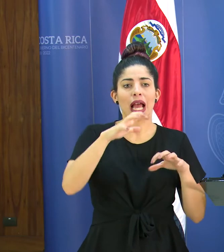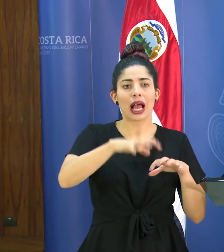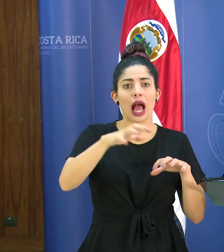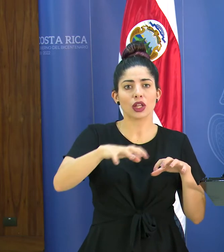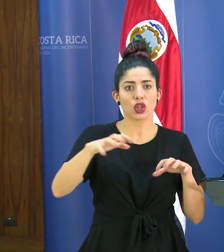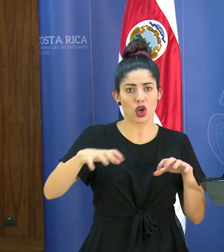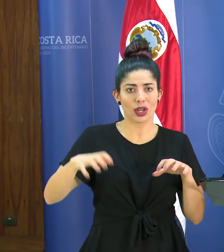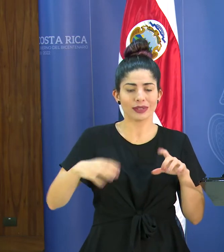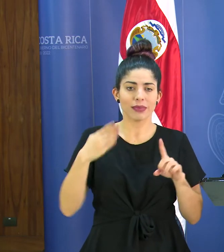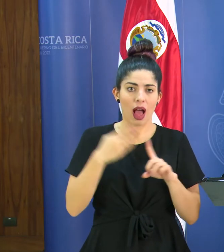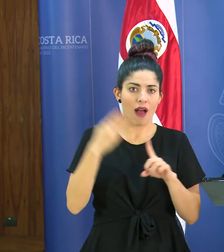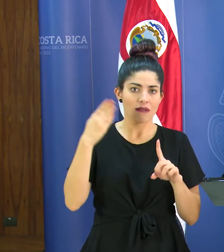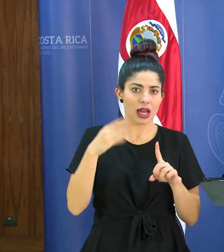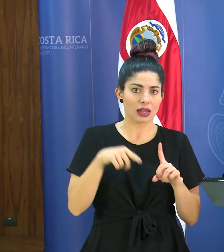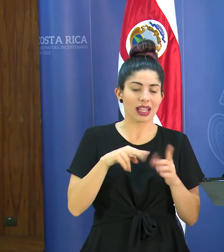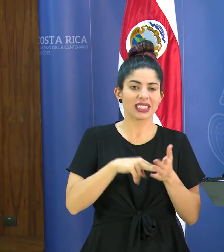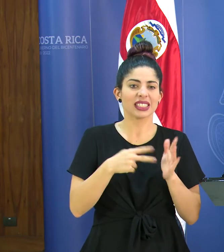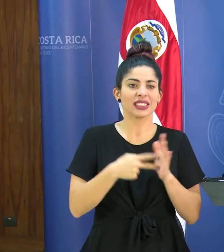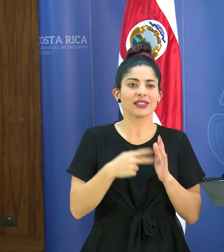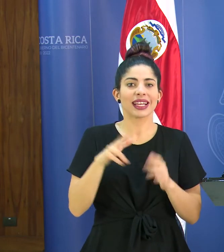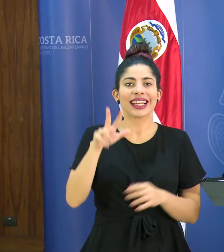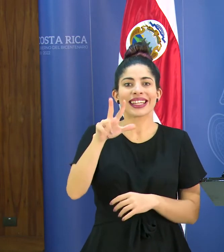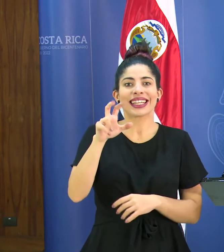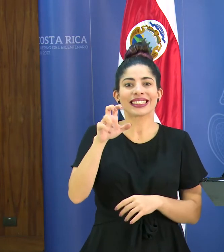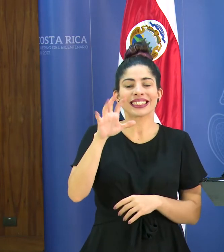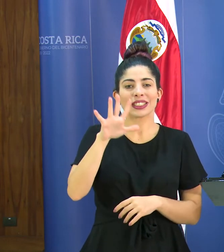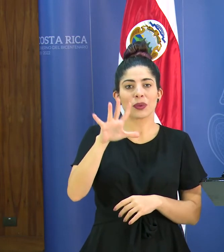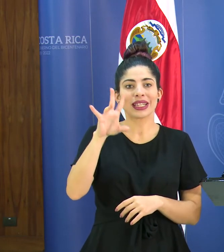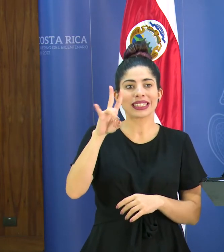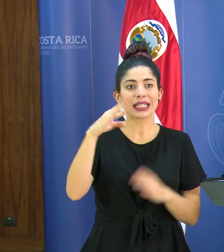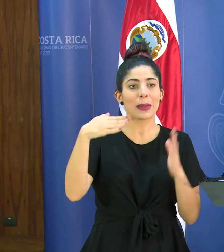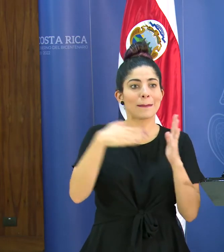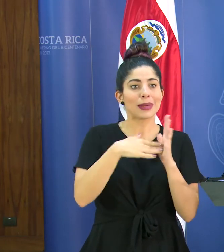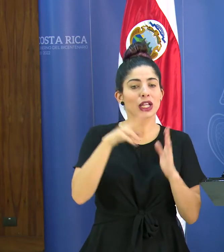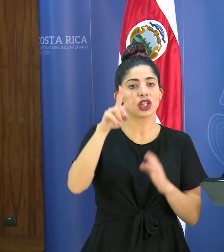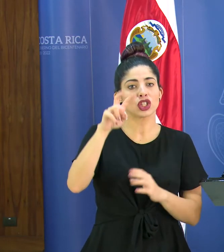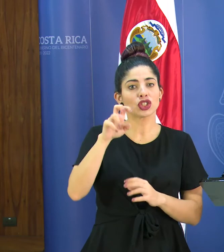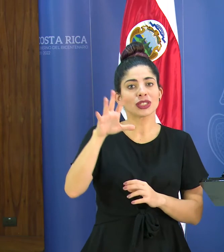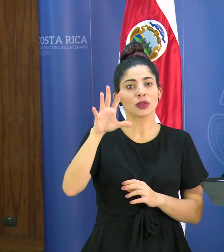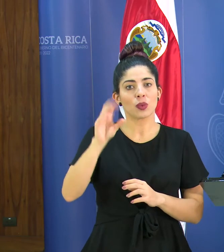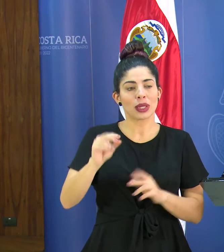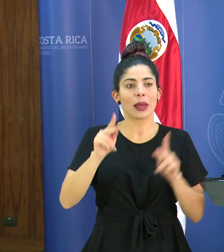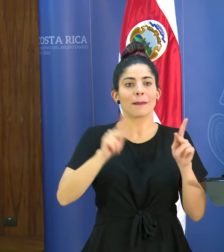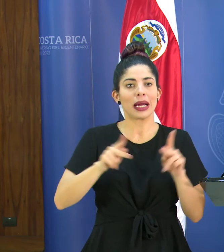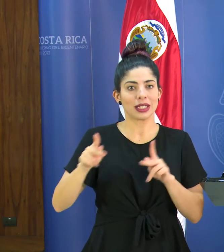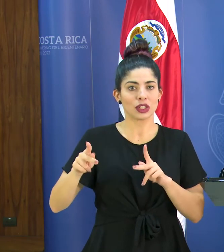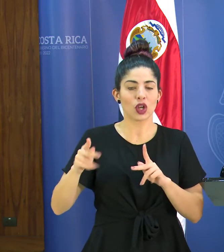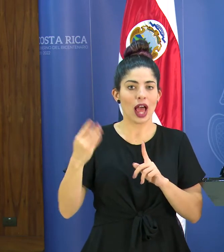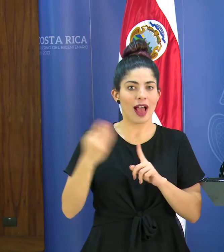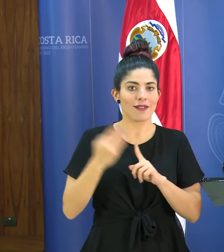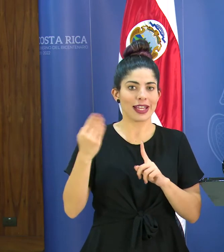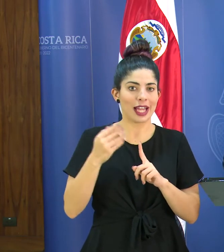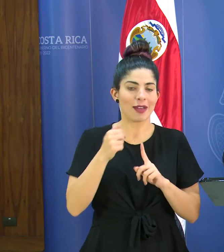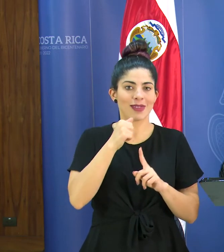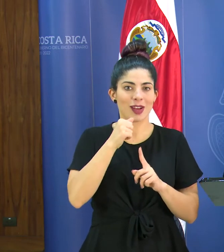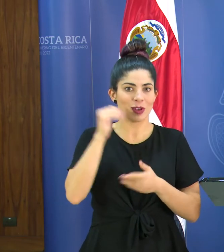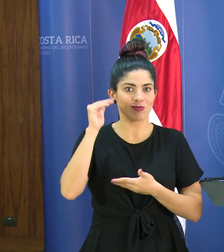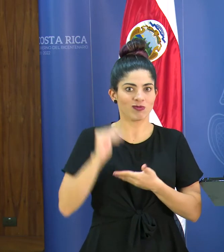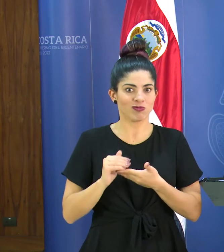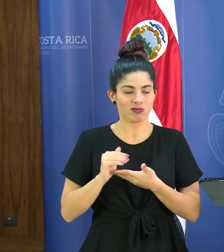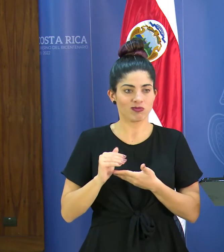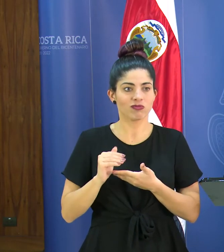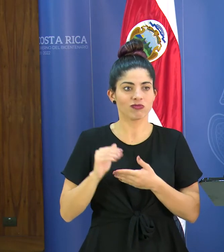afectados esto significa 357 mil 250 personas afectadas con estos